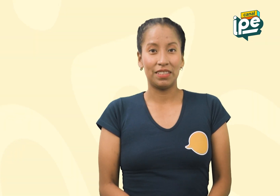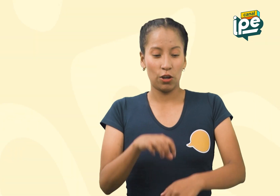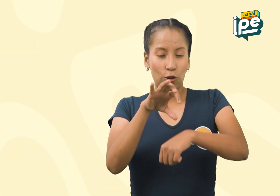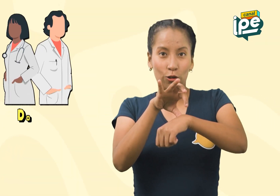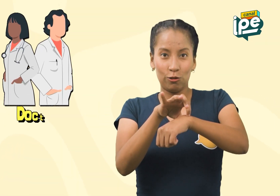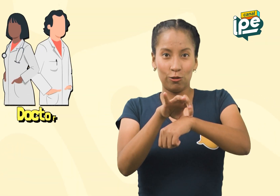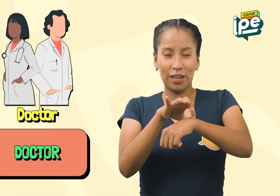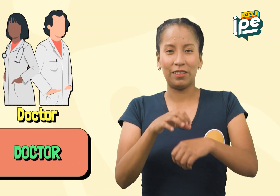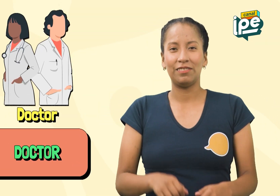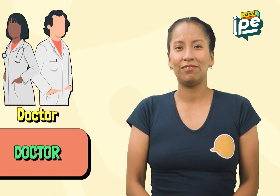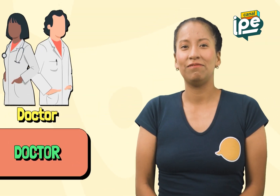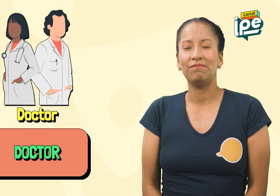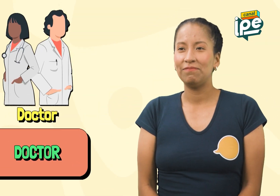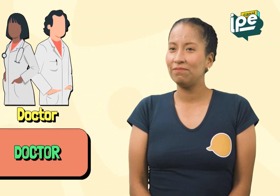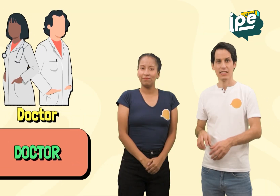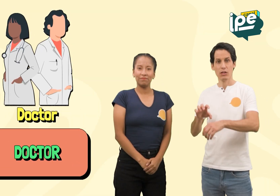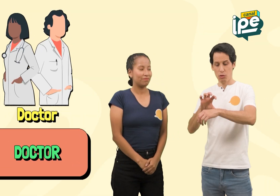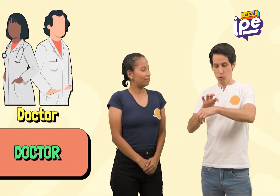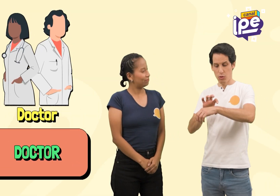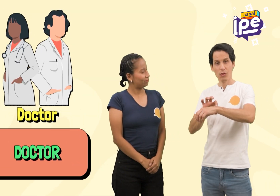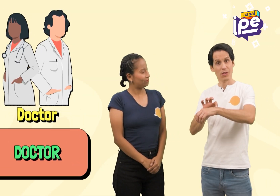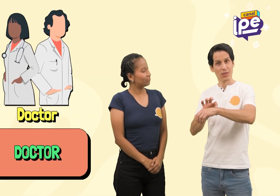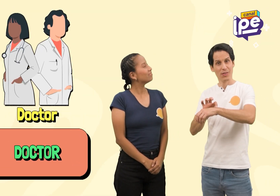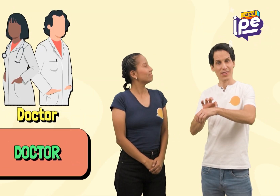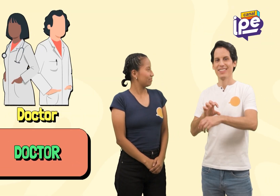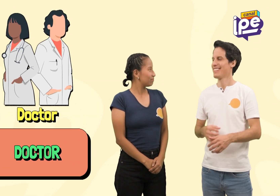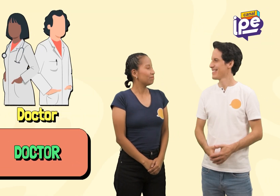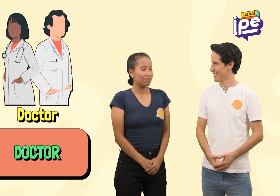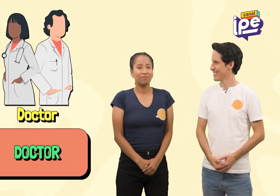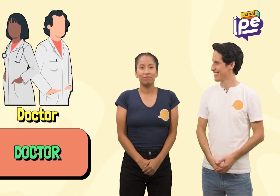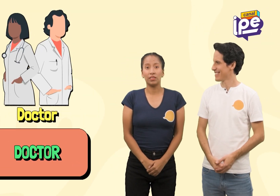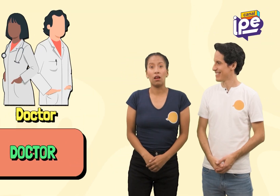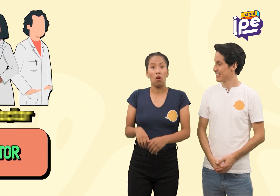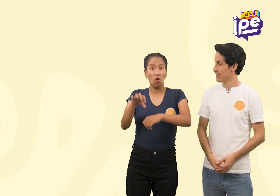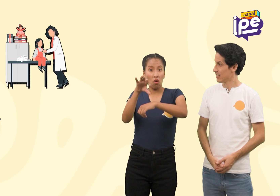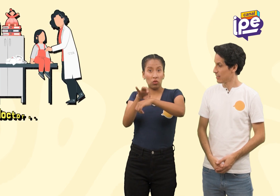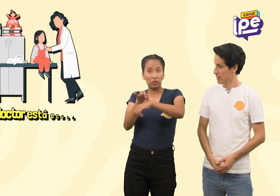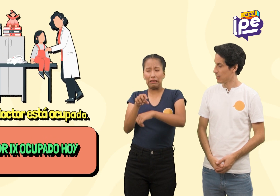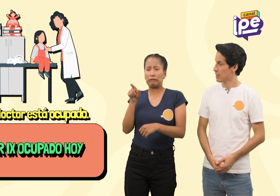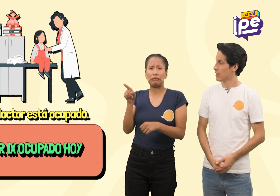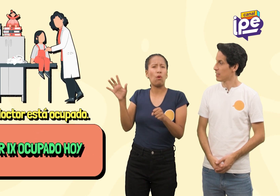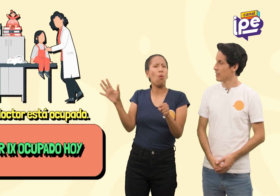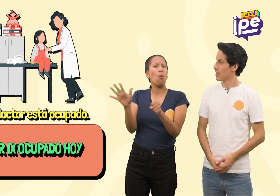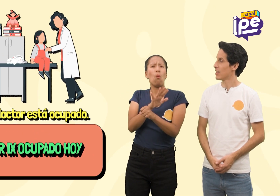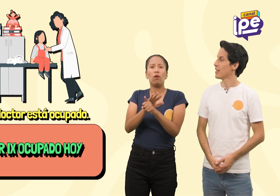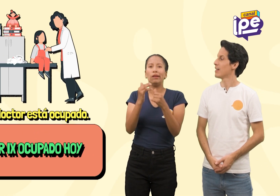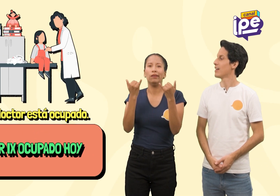Doctor Doctor El doctor está ocupado.